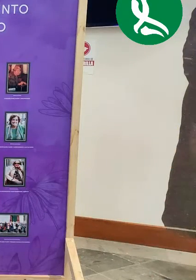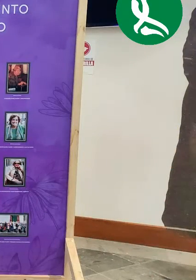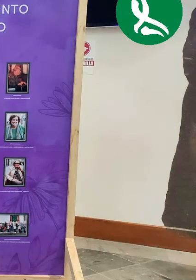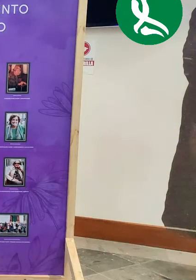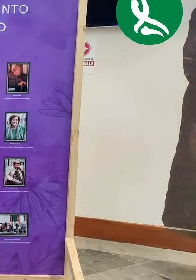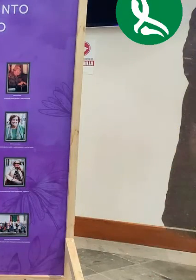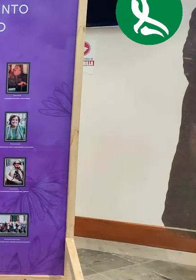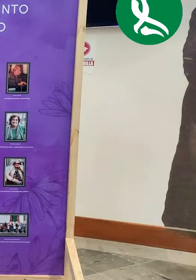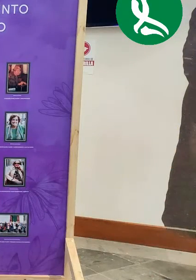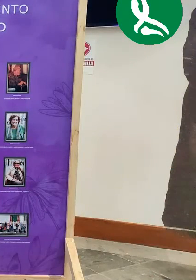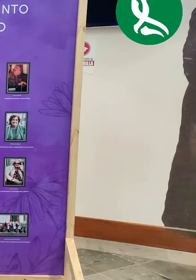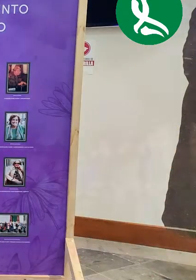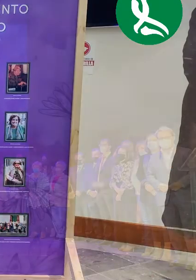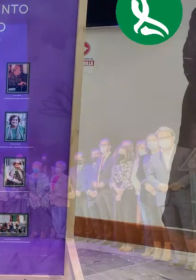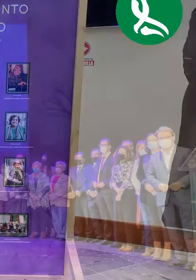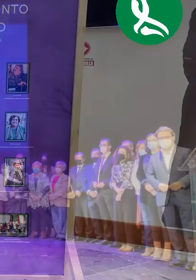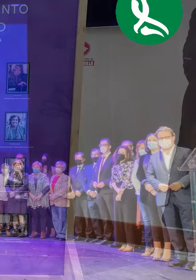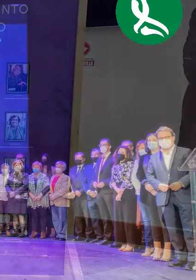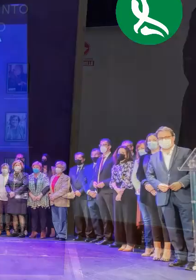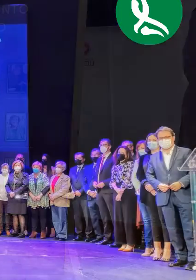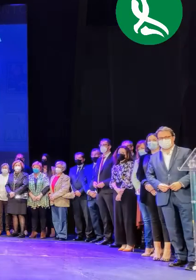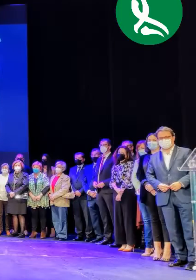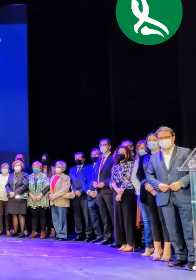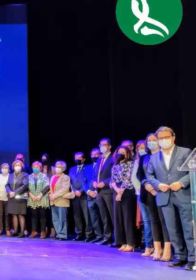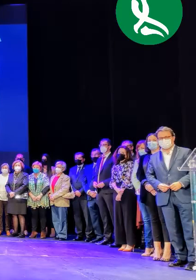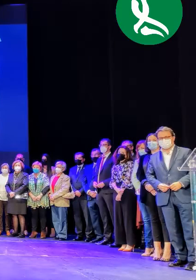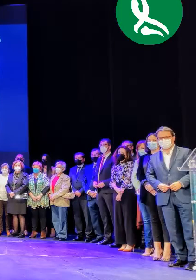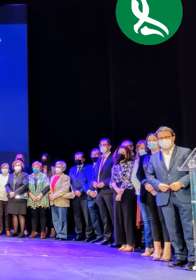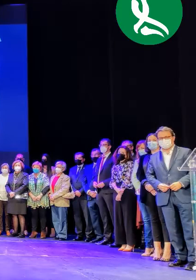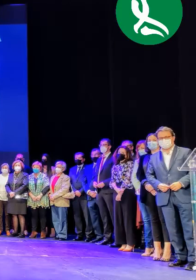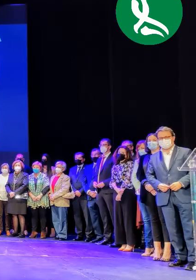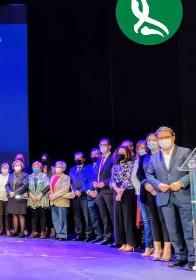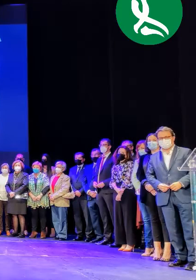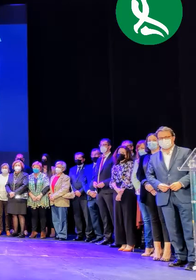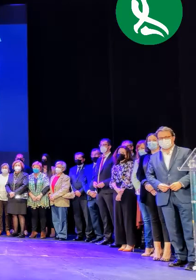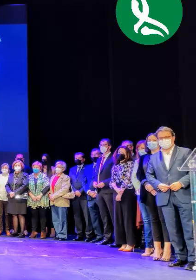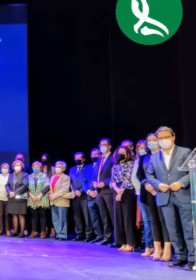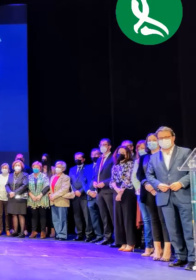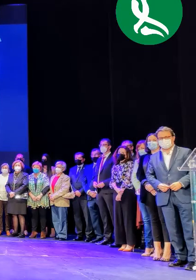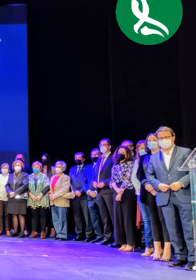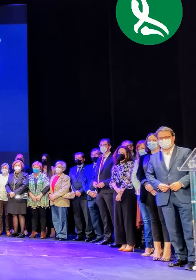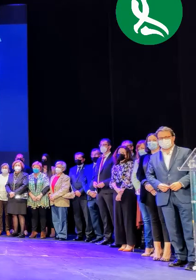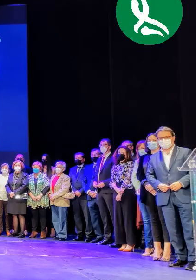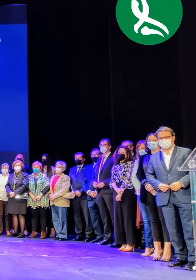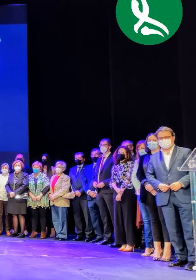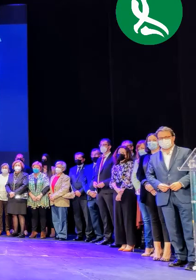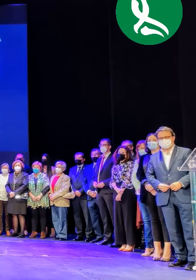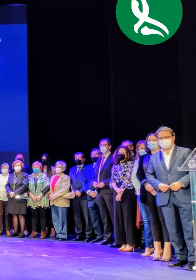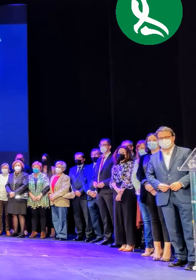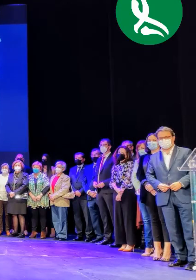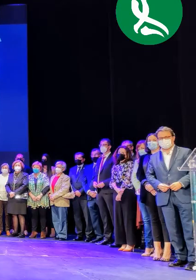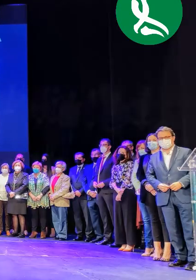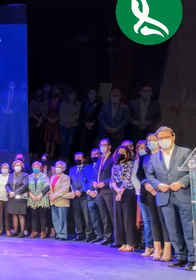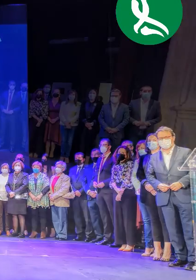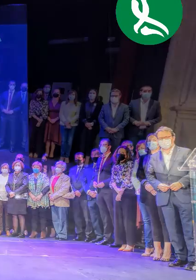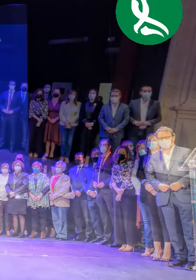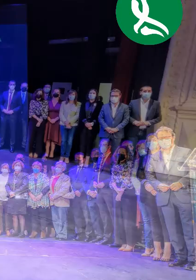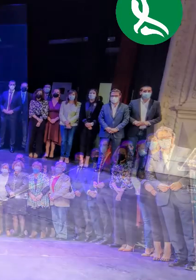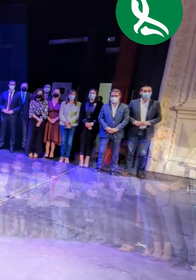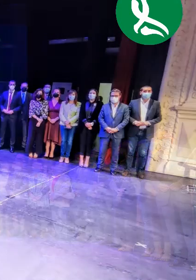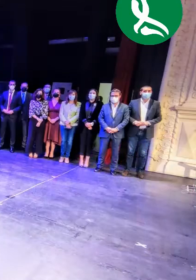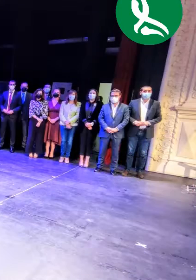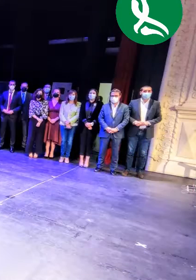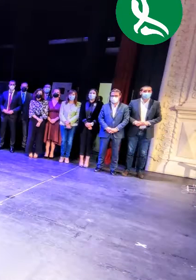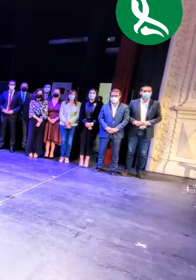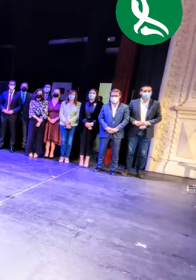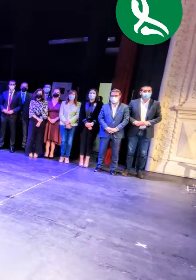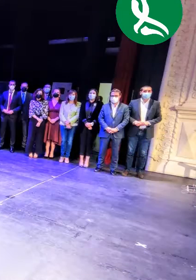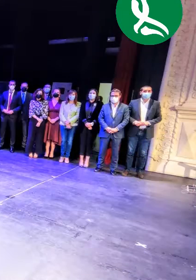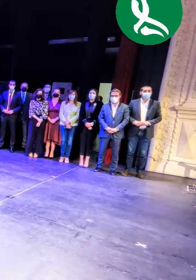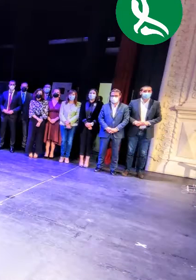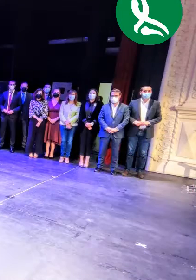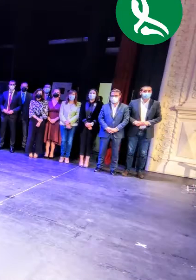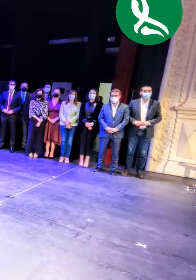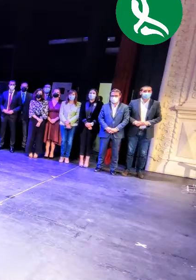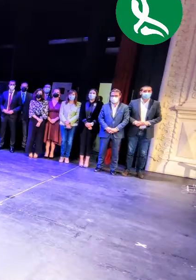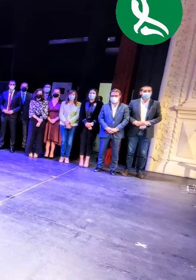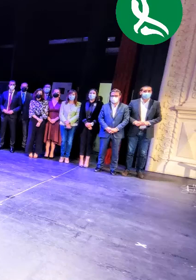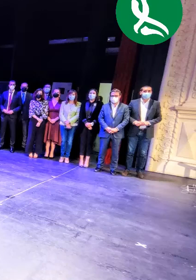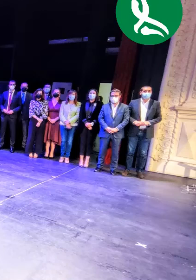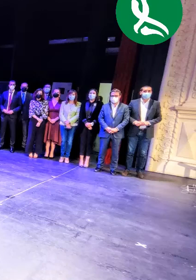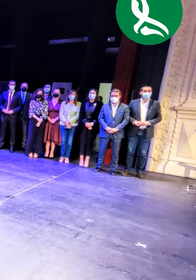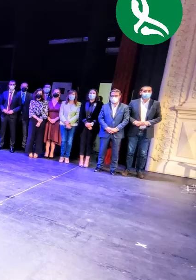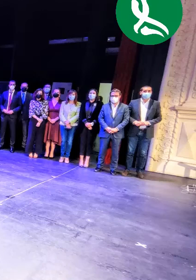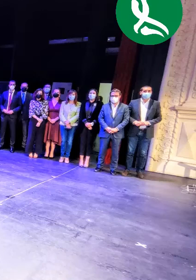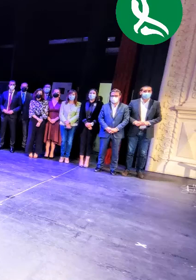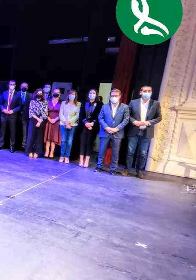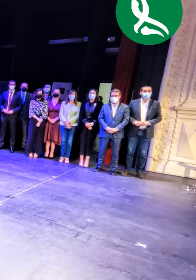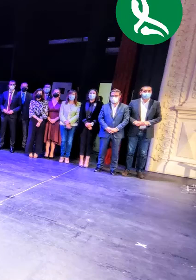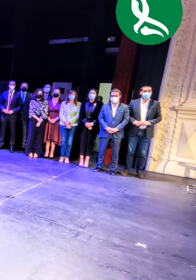situación nunca deseada ni buscada. y el café y la comida serena del principio fue dando paso a poder lavar y